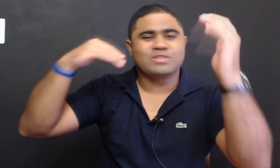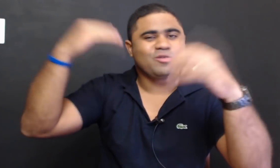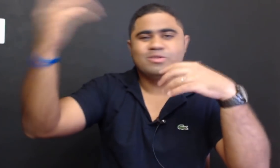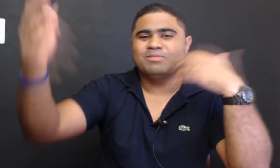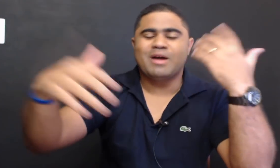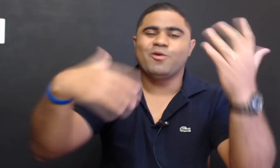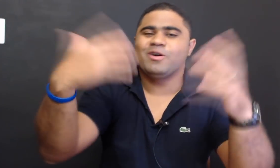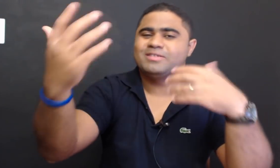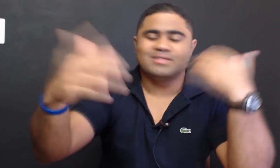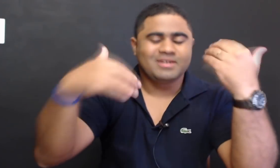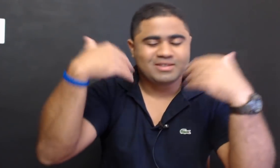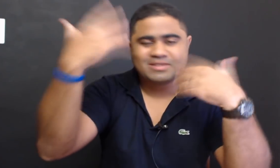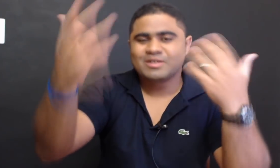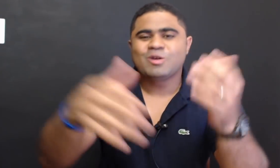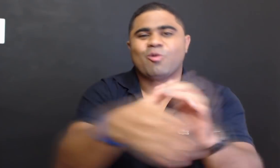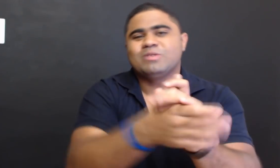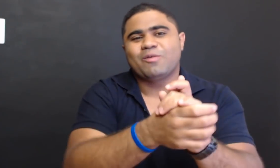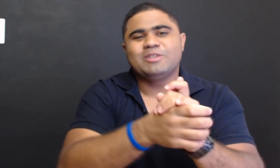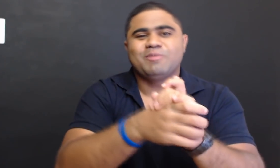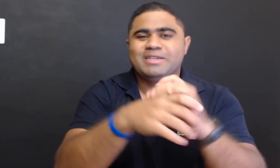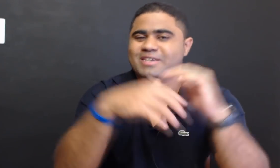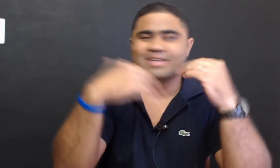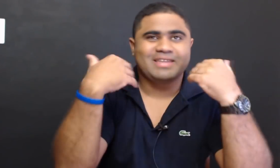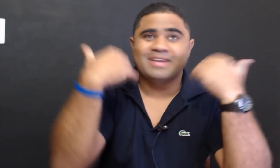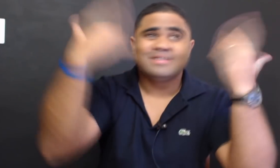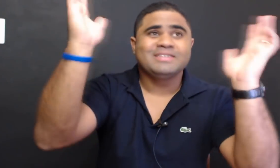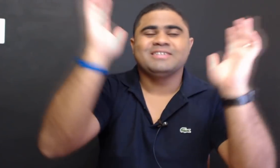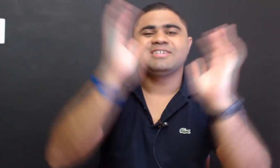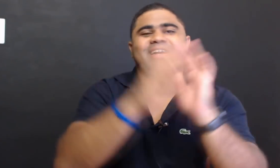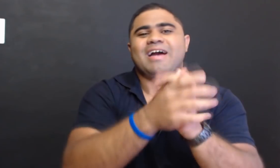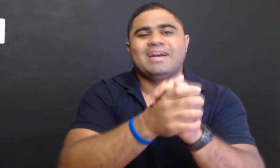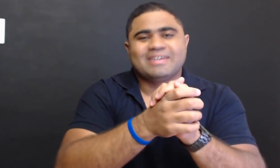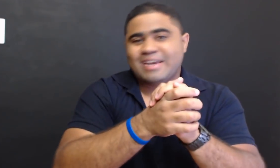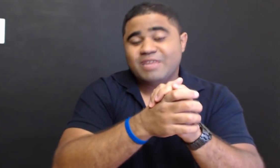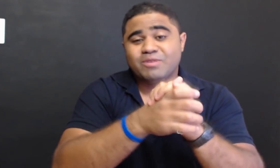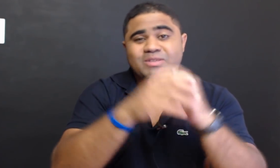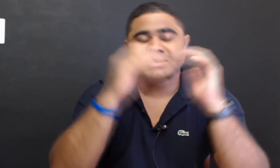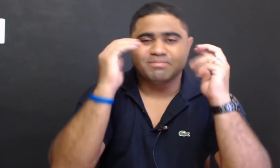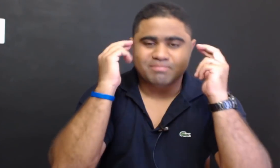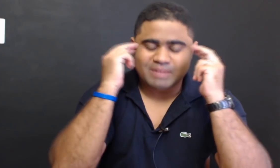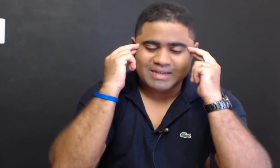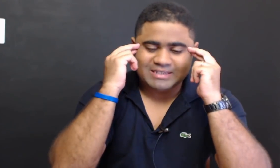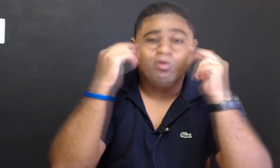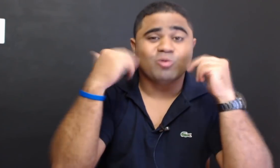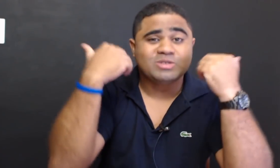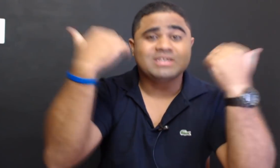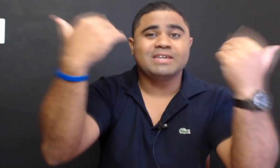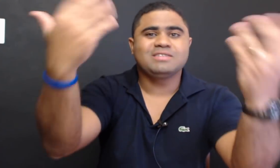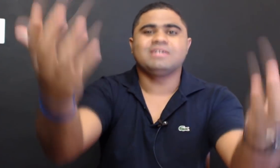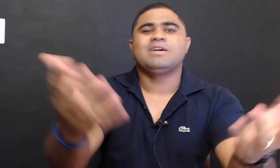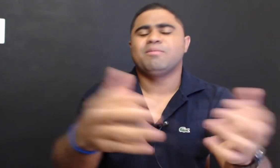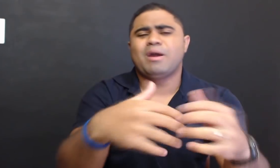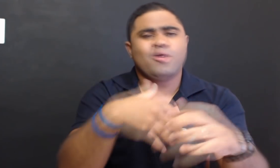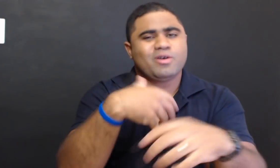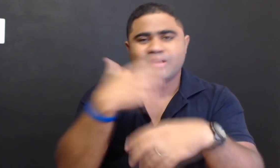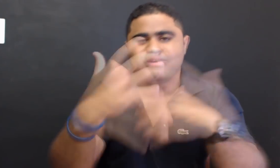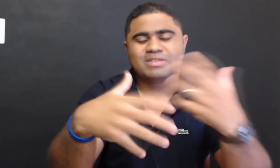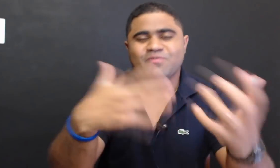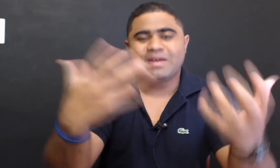fazer coisas maiores, e consequentemente, aí até chegar a níveis de consciência maior, que aí você vai